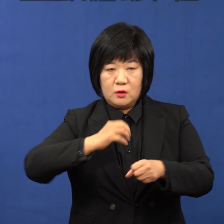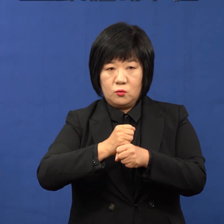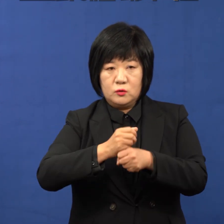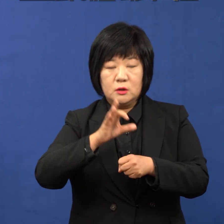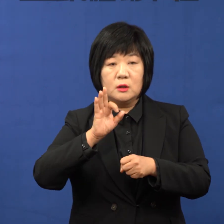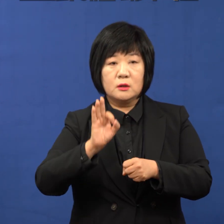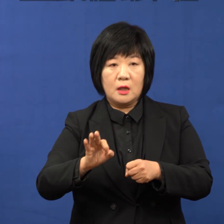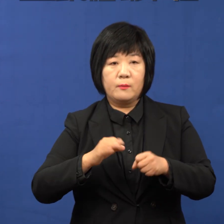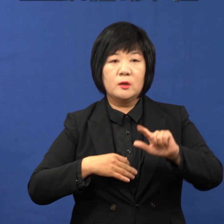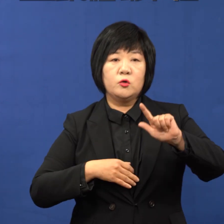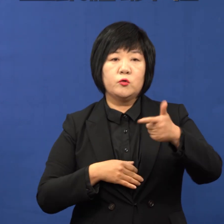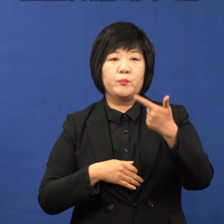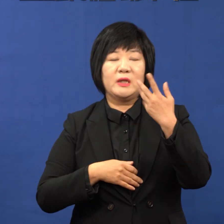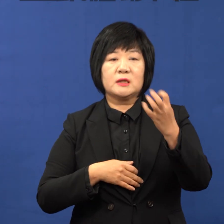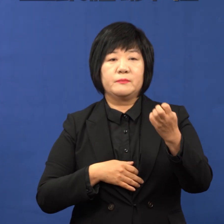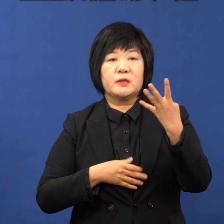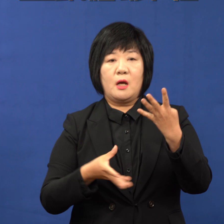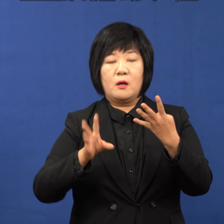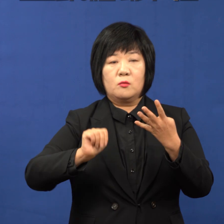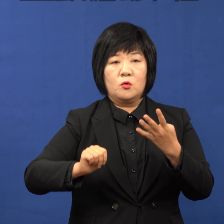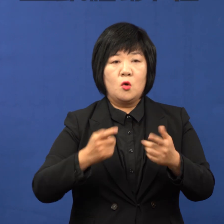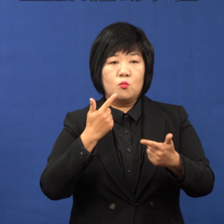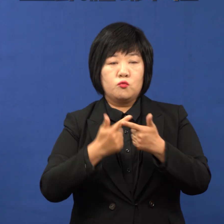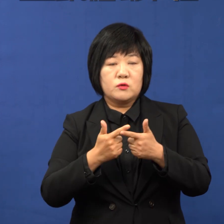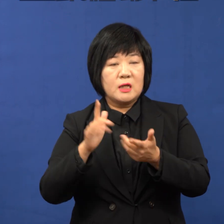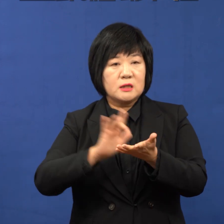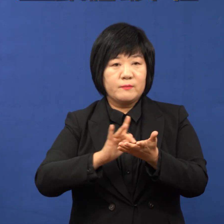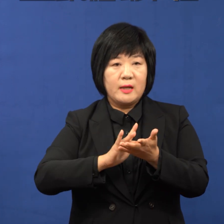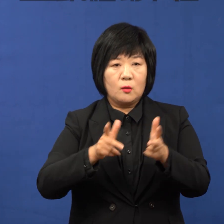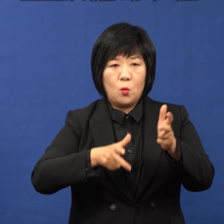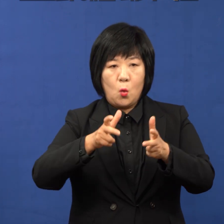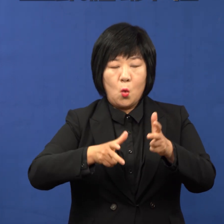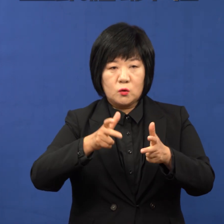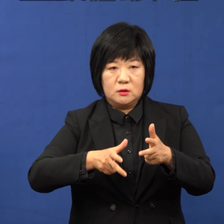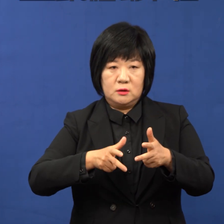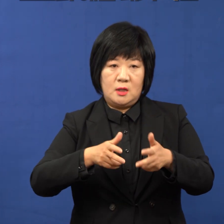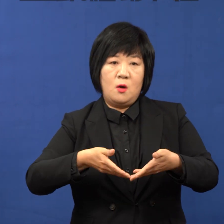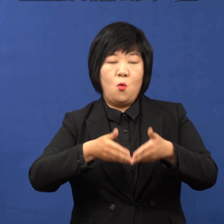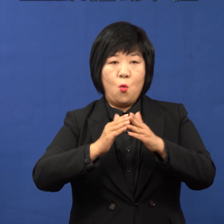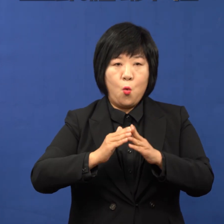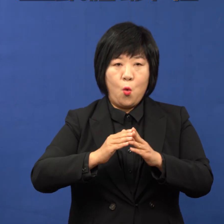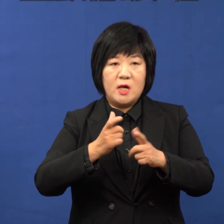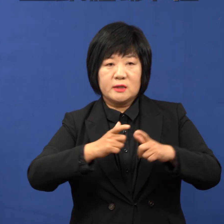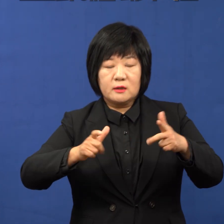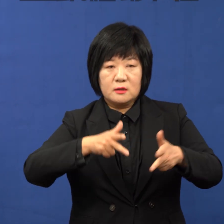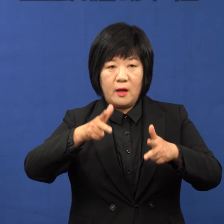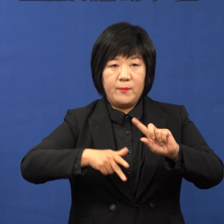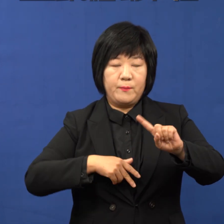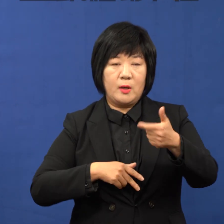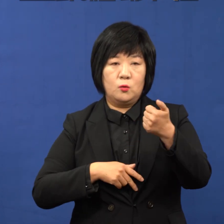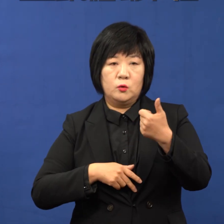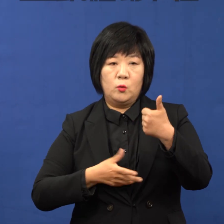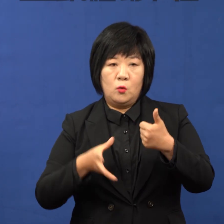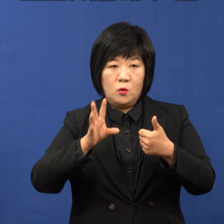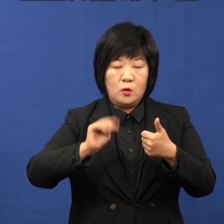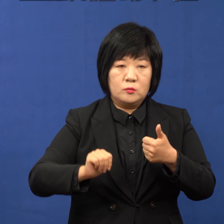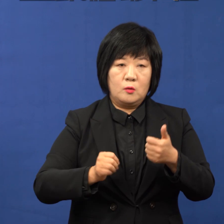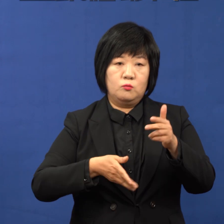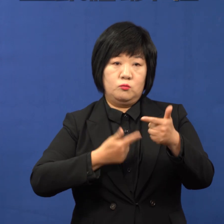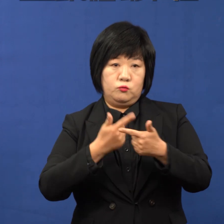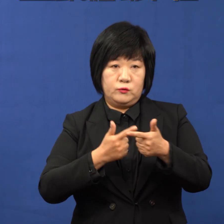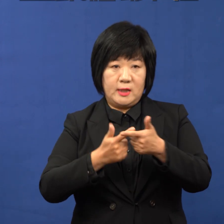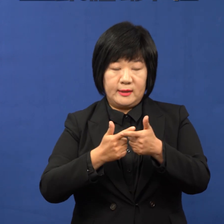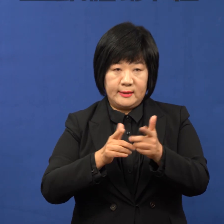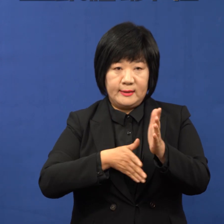644억 원, 부산 스마트 공장 보급 확산 사업에 150억 원, 부산 서비스 융복합 연구센터